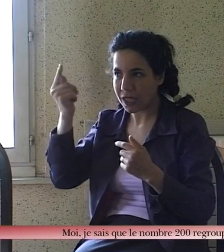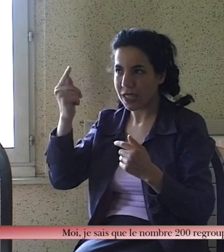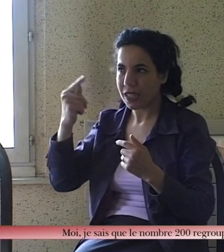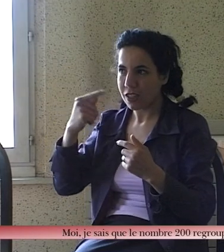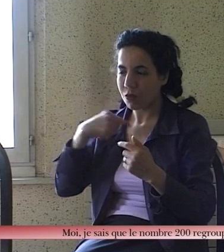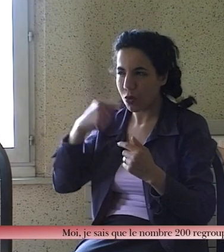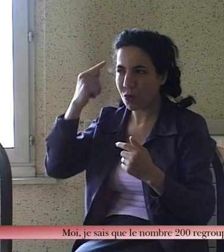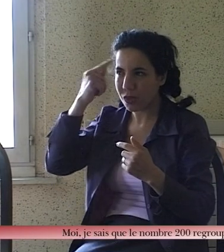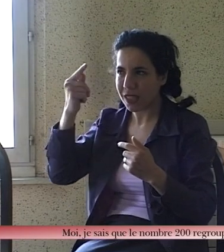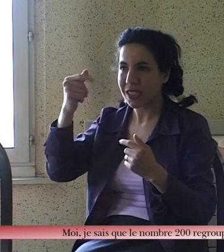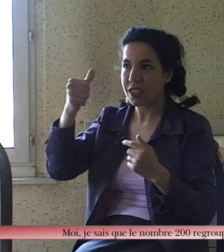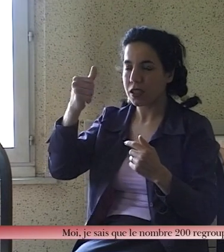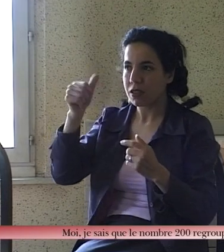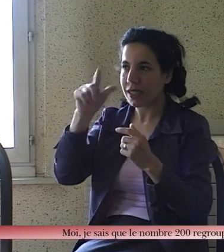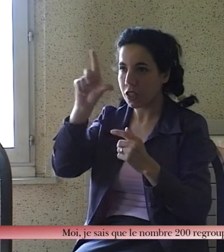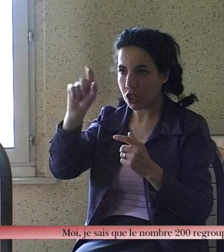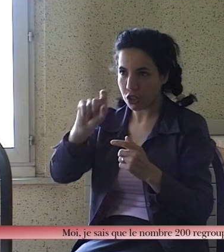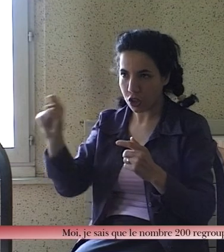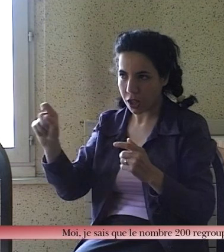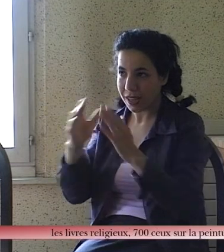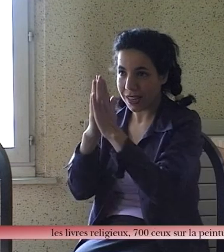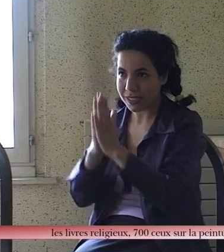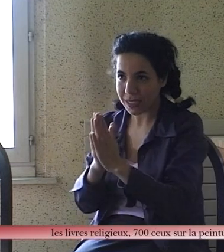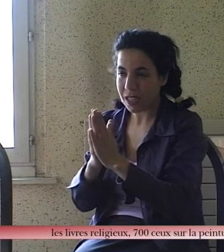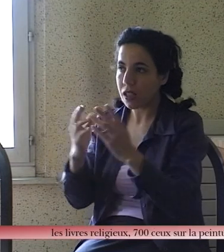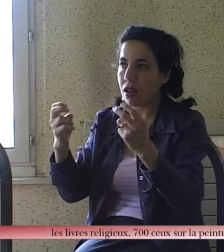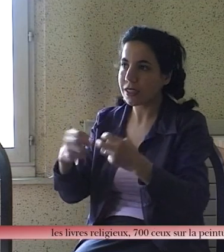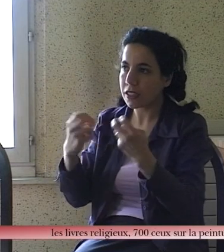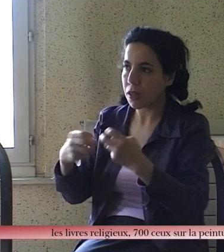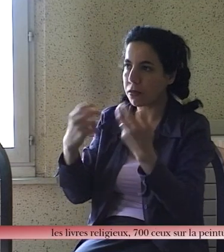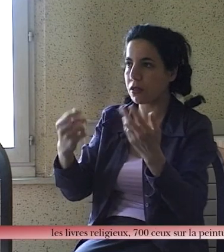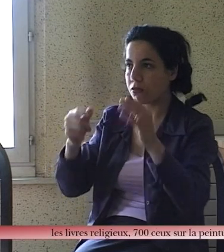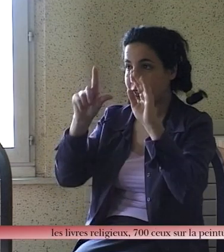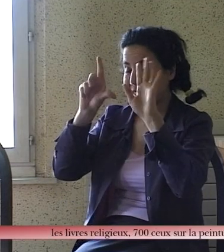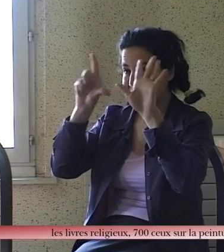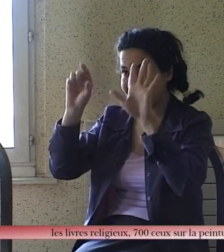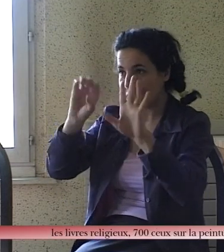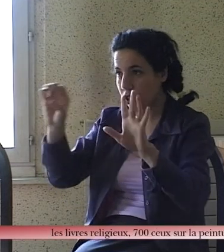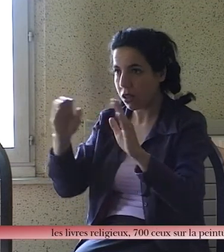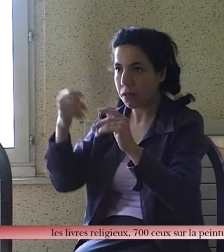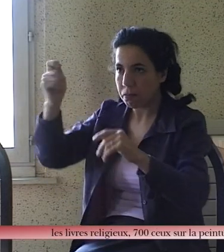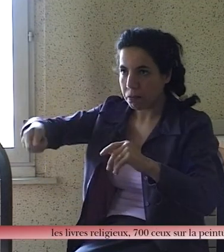Moi, je sais que le nombre de 100 regroupe les livres religieux, 700 sur la peinture.